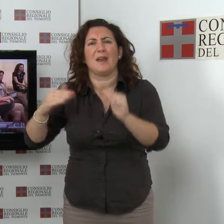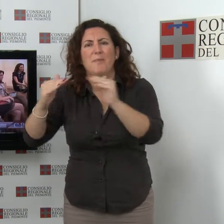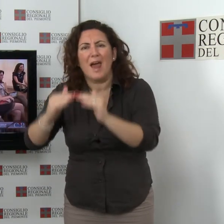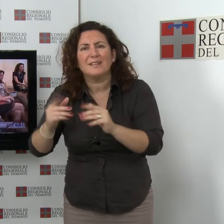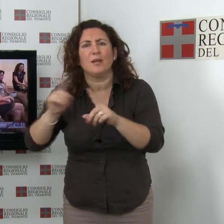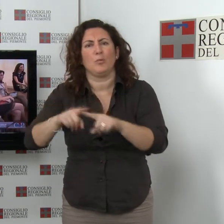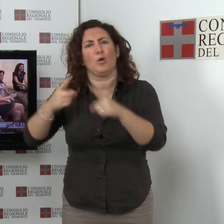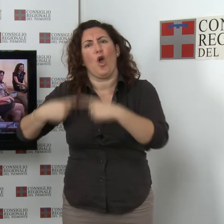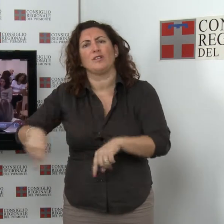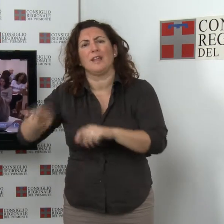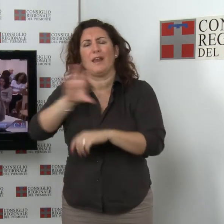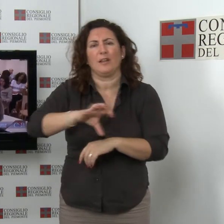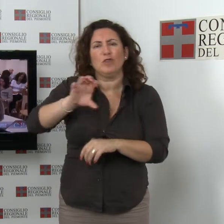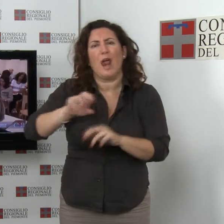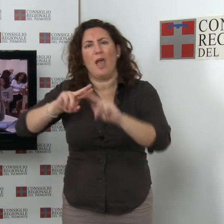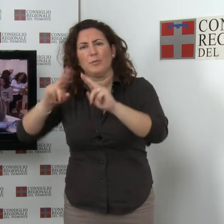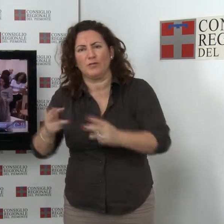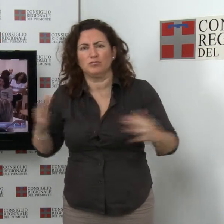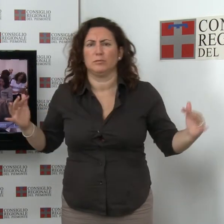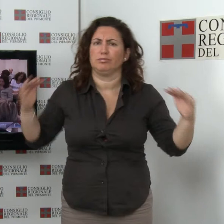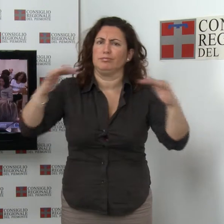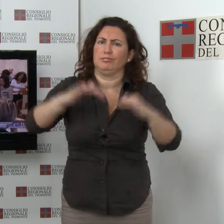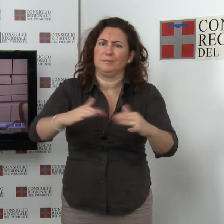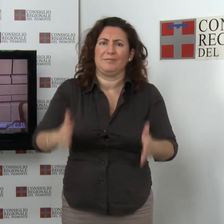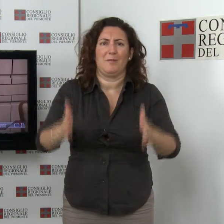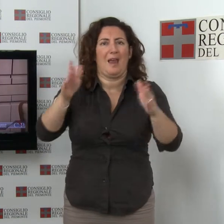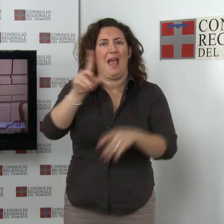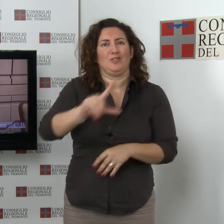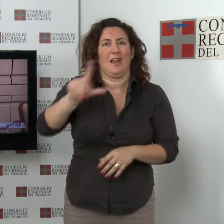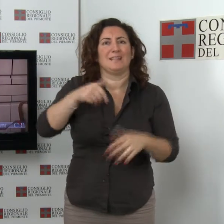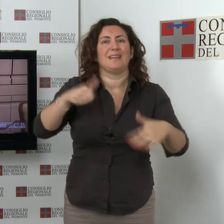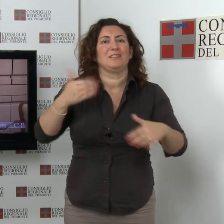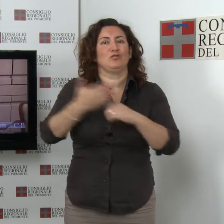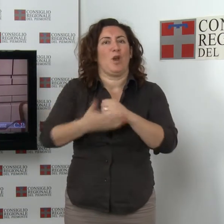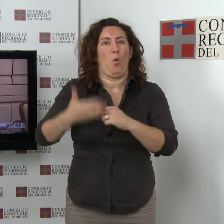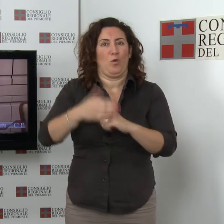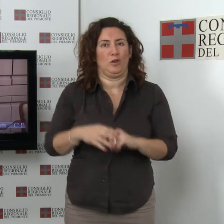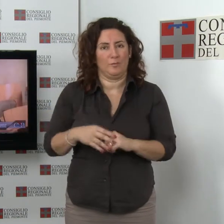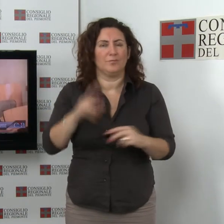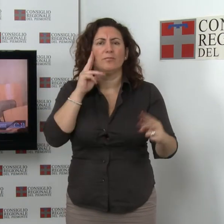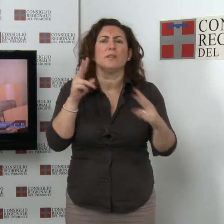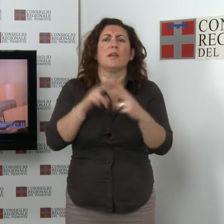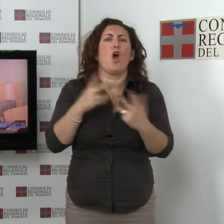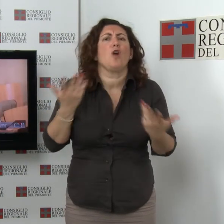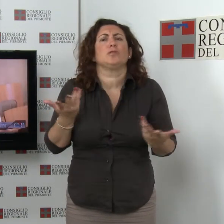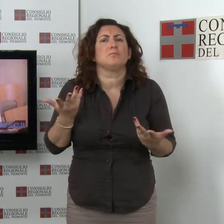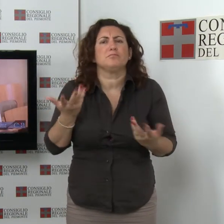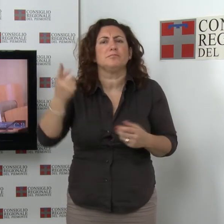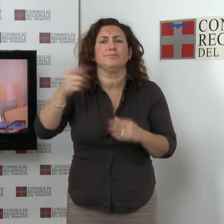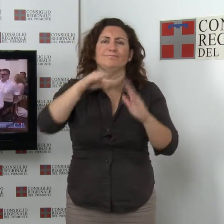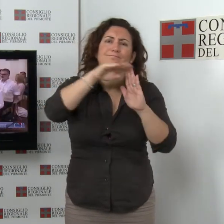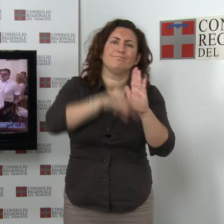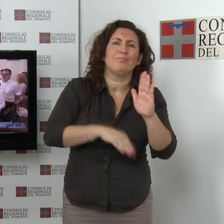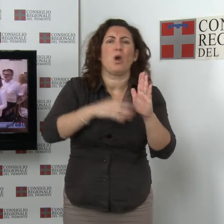consigliere regionali e provinciali, si sono riunite a Palazzo Lascaris il 16 luglio. L'incontro è servito ad abbozzare il programma della